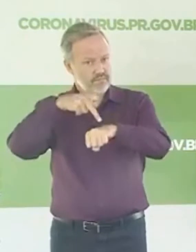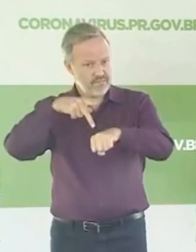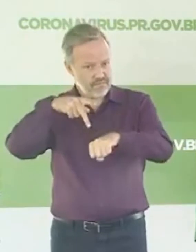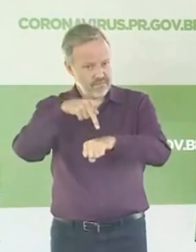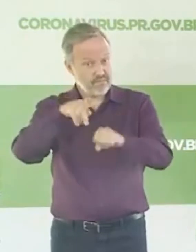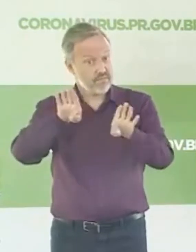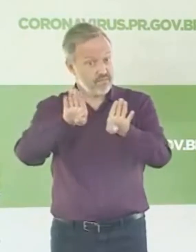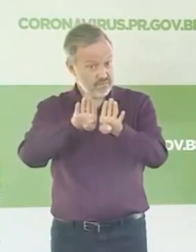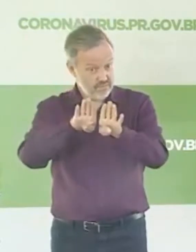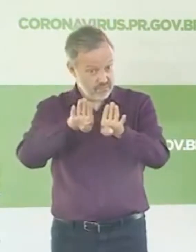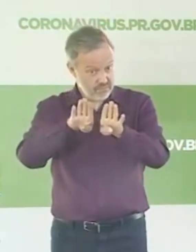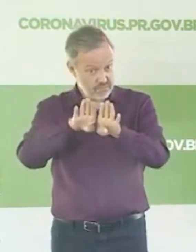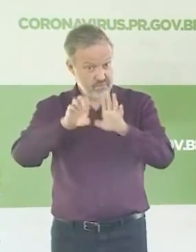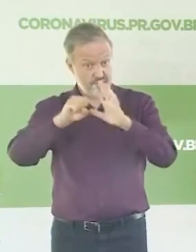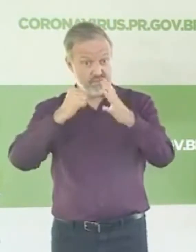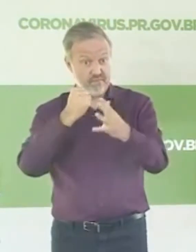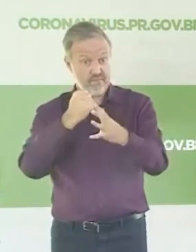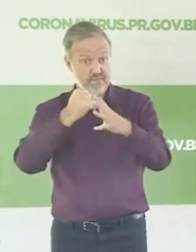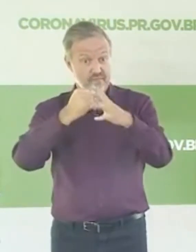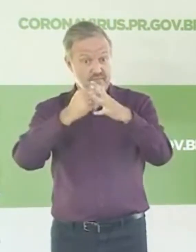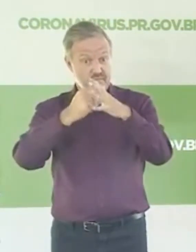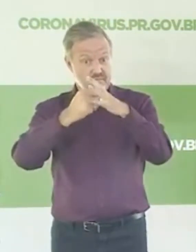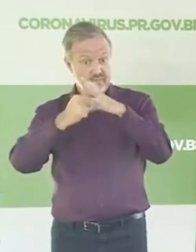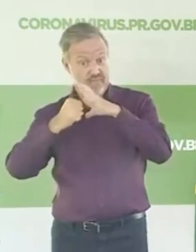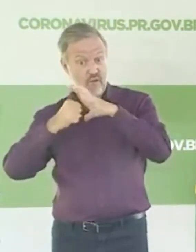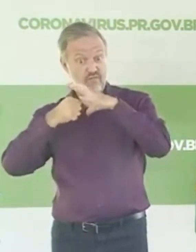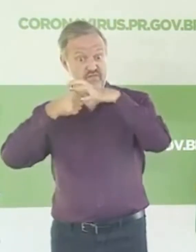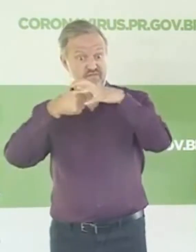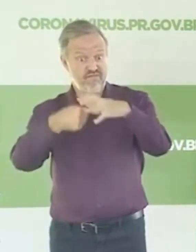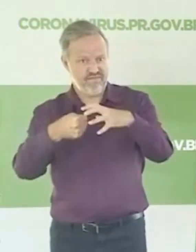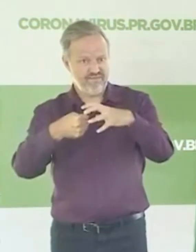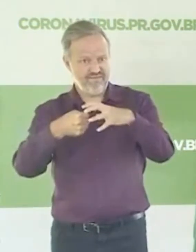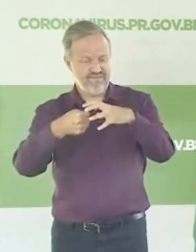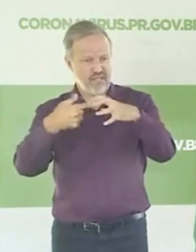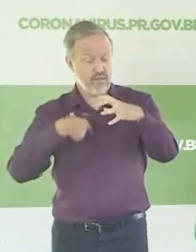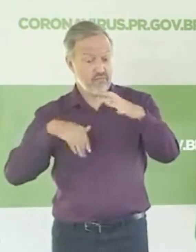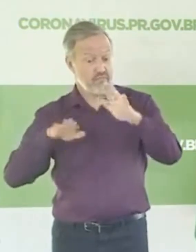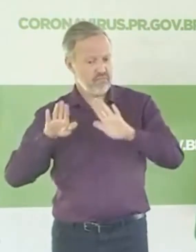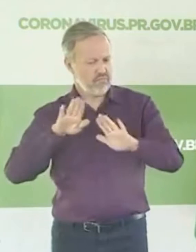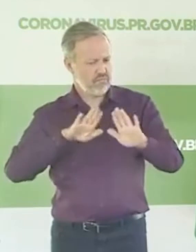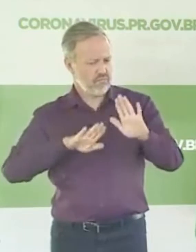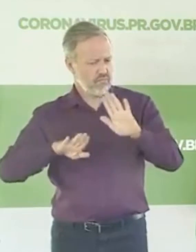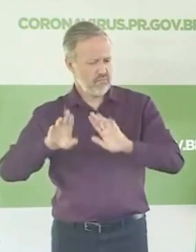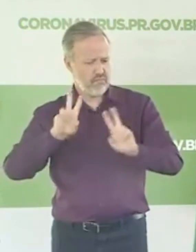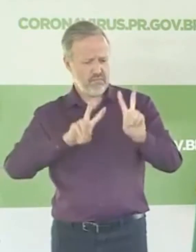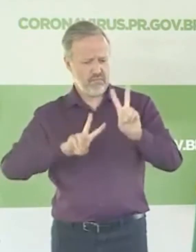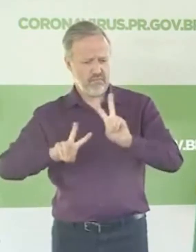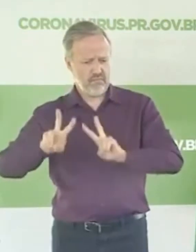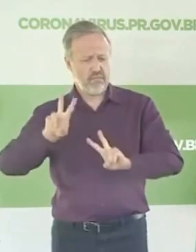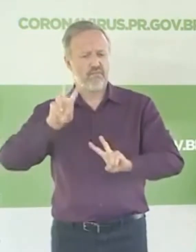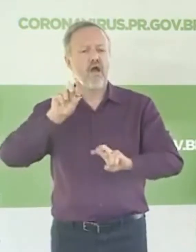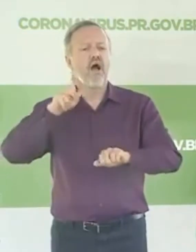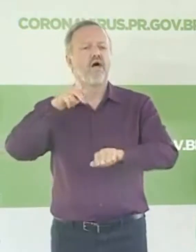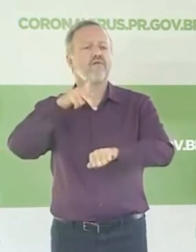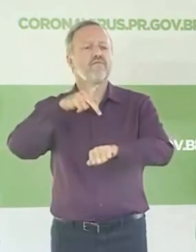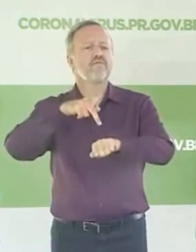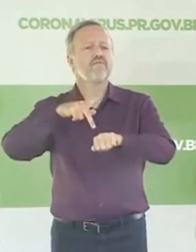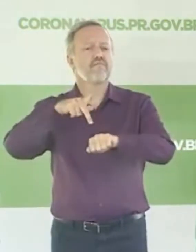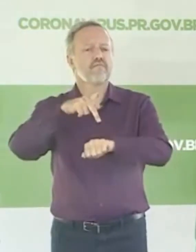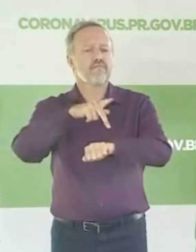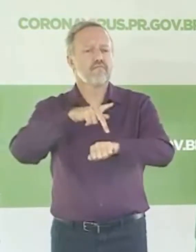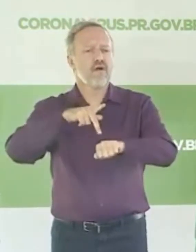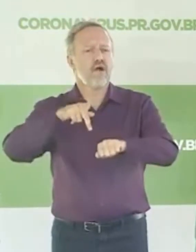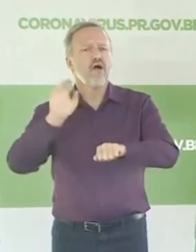o coronavírus passou. ou tem passado. Nós estamos analisando diariamente o que os países que têm tido sucesso